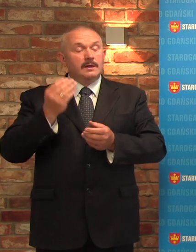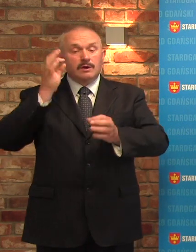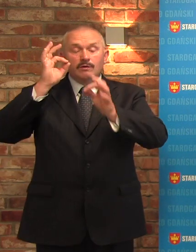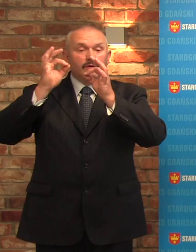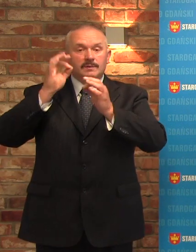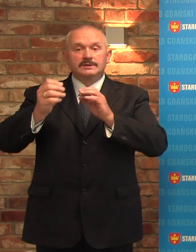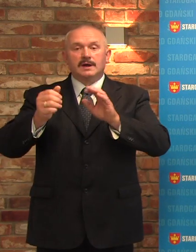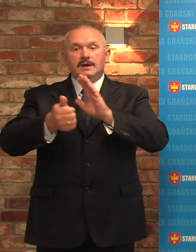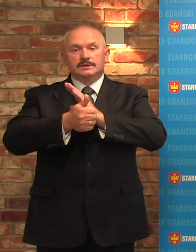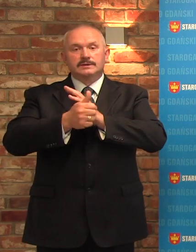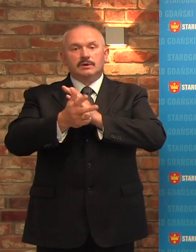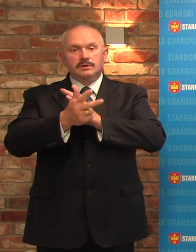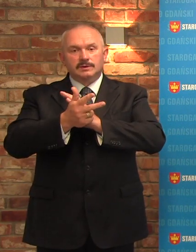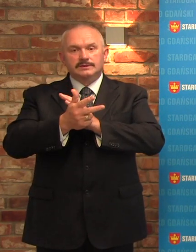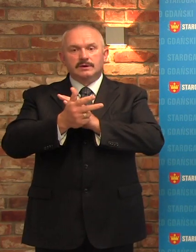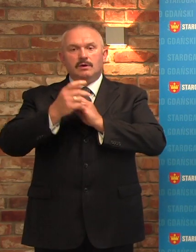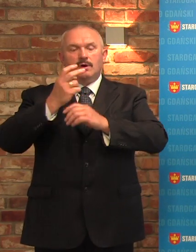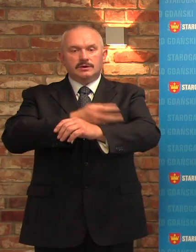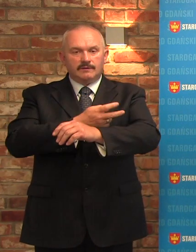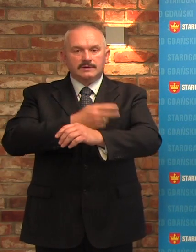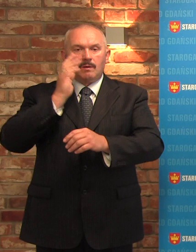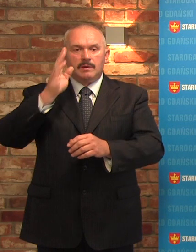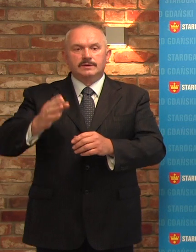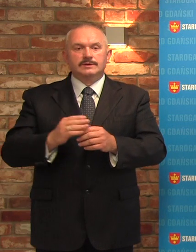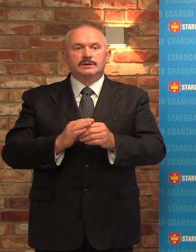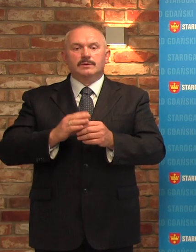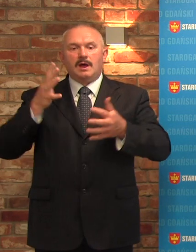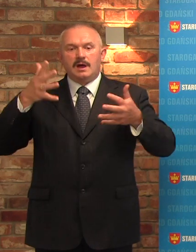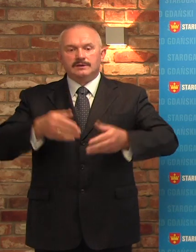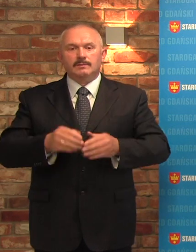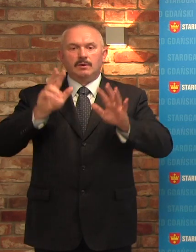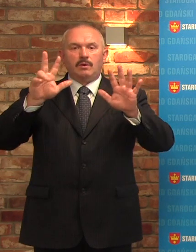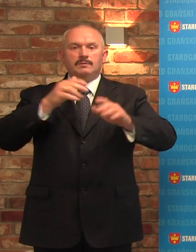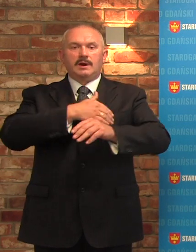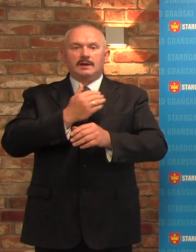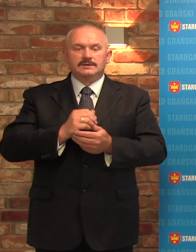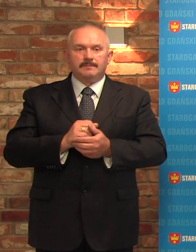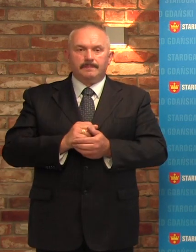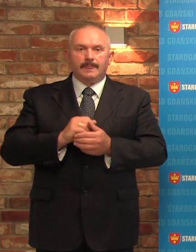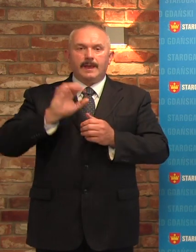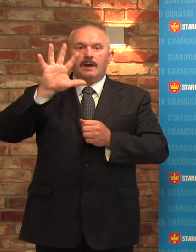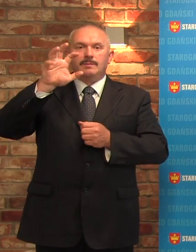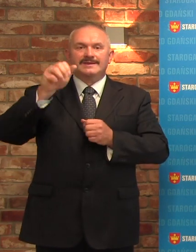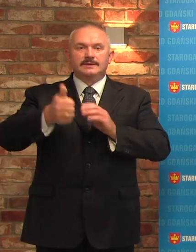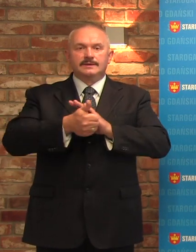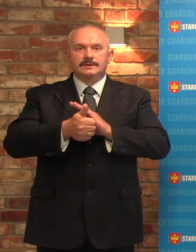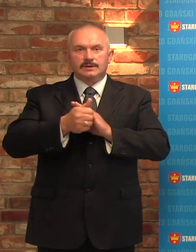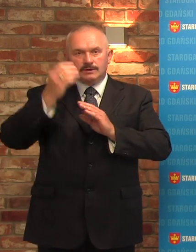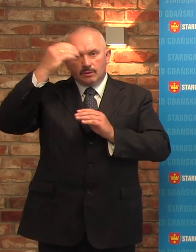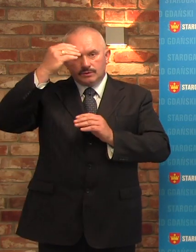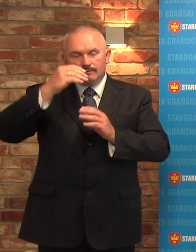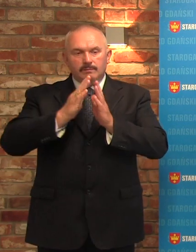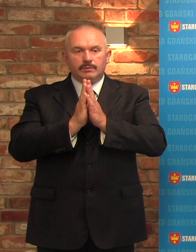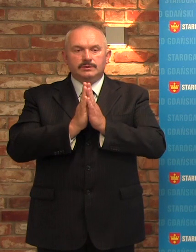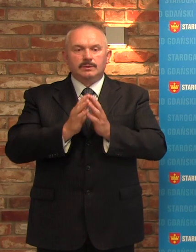16-18 czerwca wiemy, odbędą się egzaminy ósmoklasistów. Przystąpi do niego 516 uczniów. Prośba